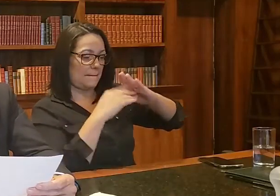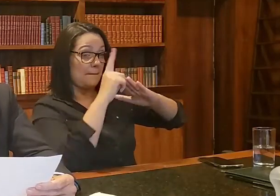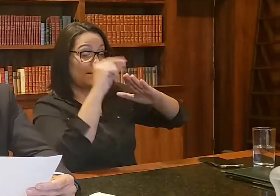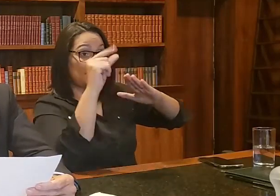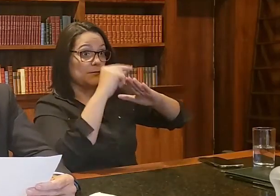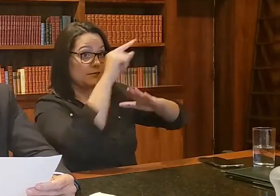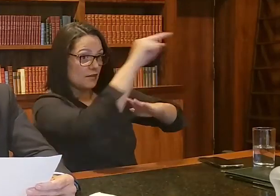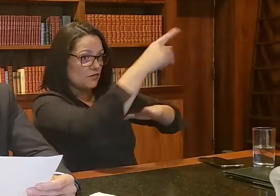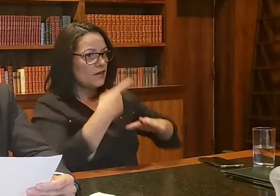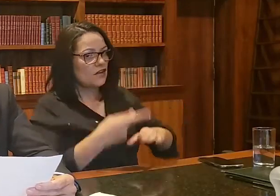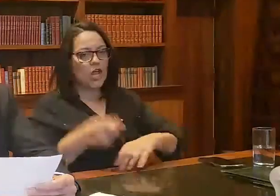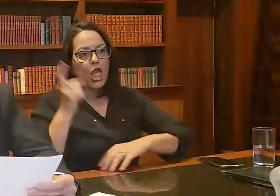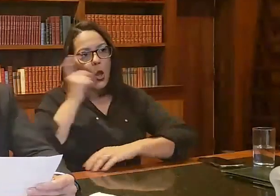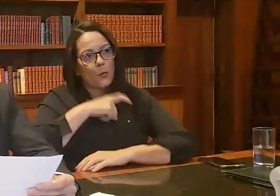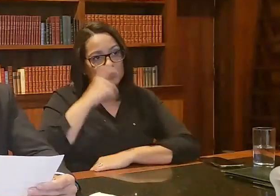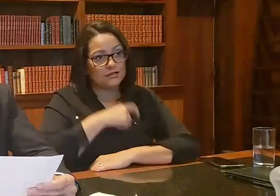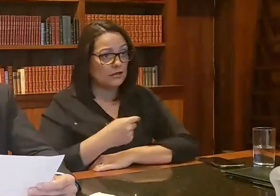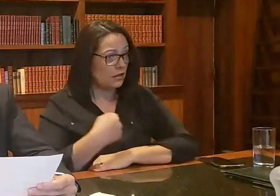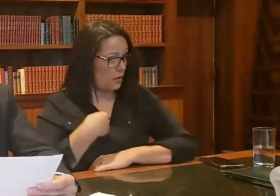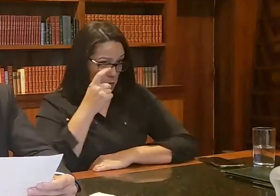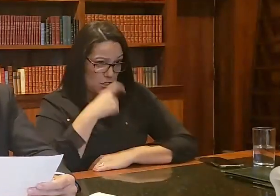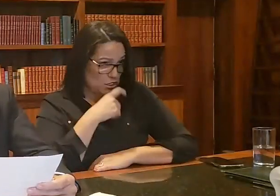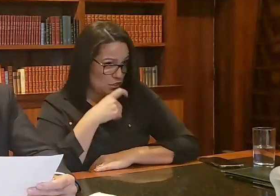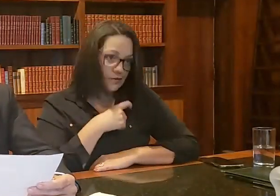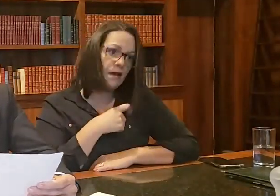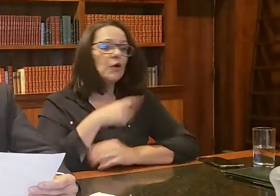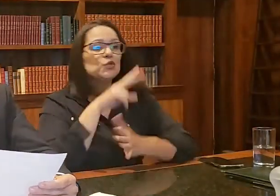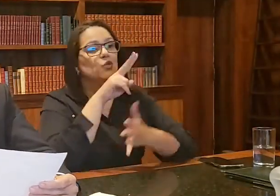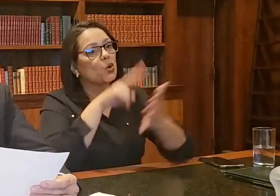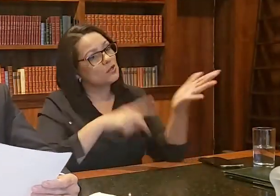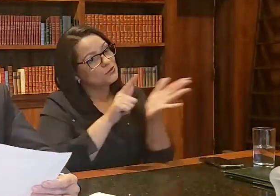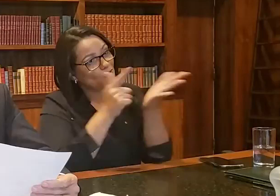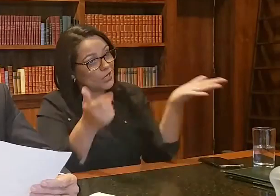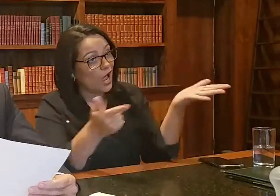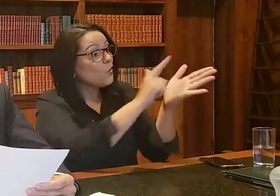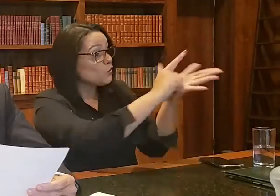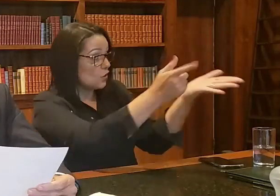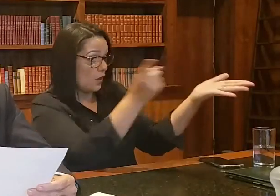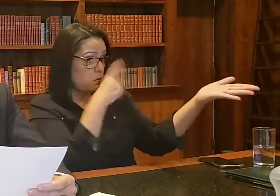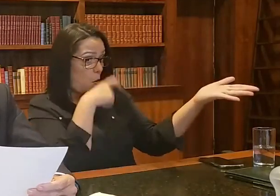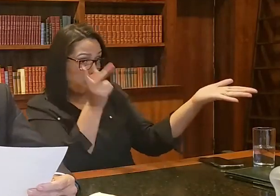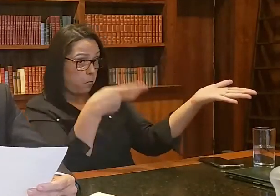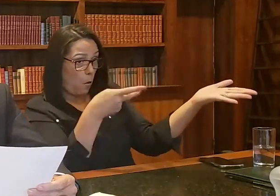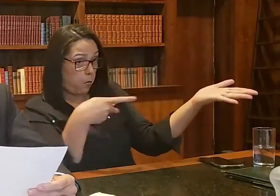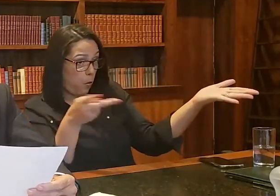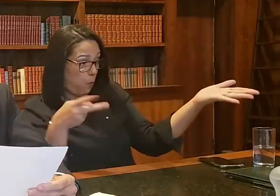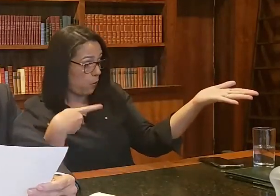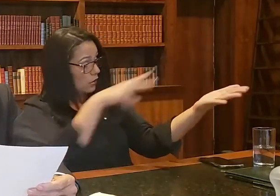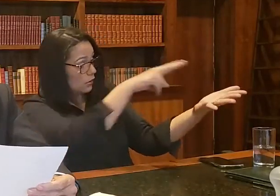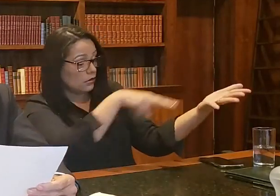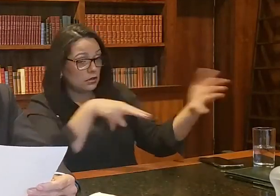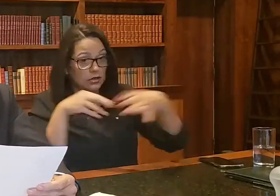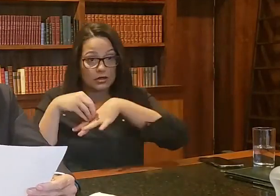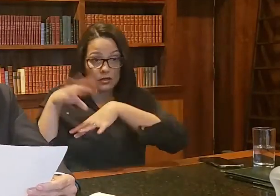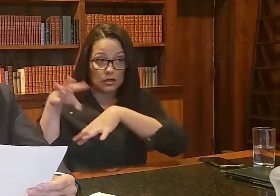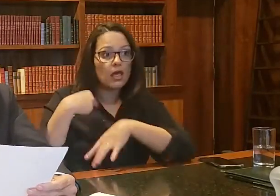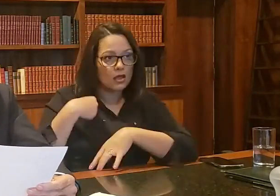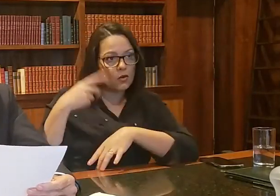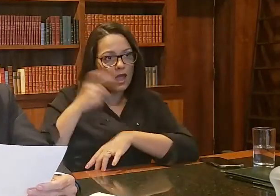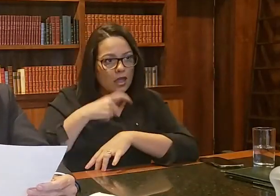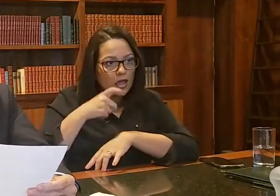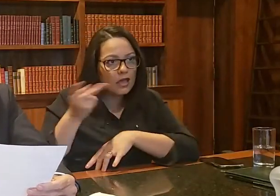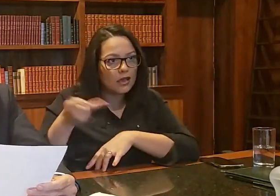se eu estou mentindo é porque eu estou lendo todos os jornais. Os jornais erram, e muito, mas aqui, nesse caso, nós conferimos aqui,